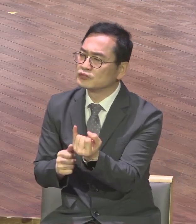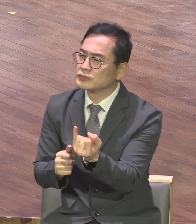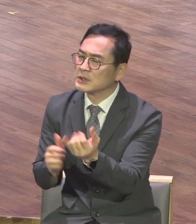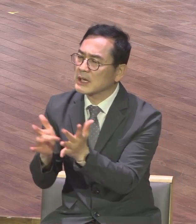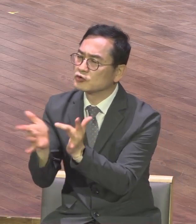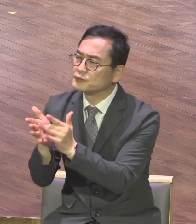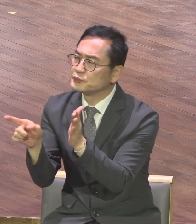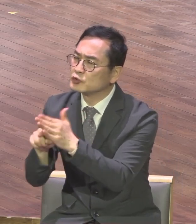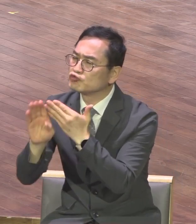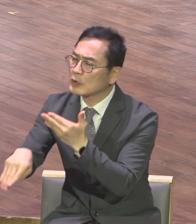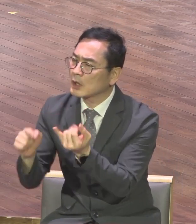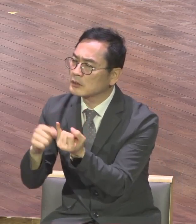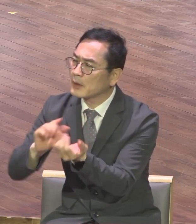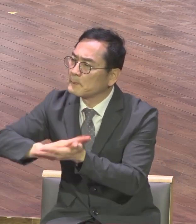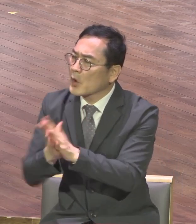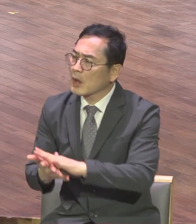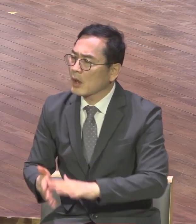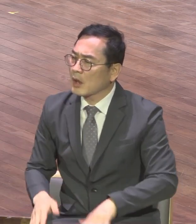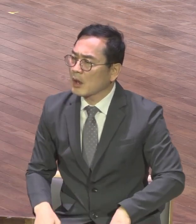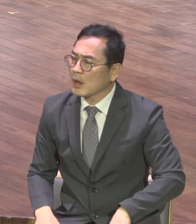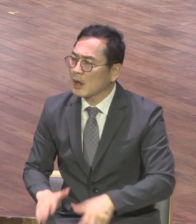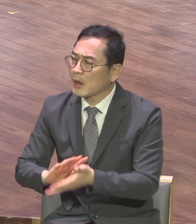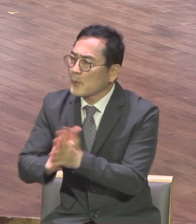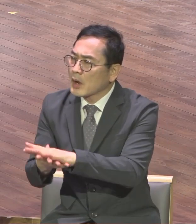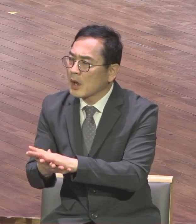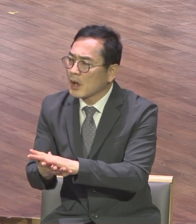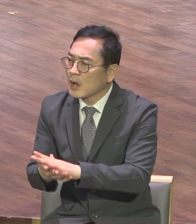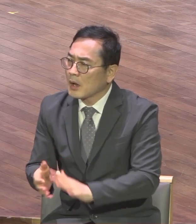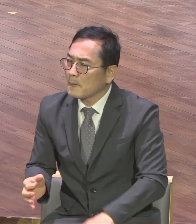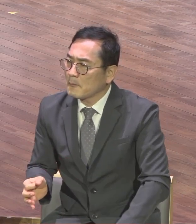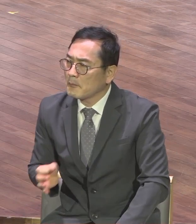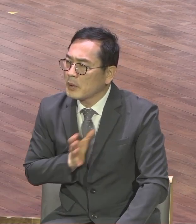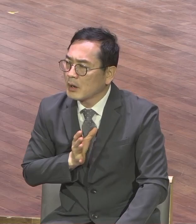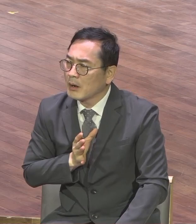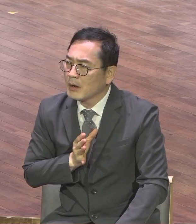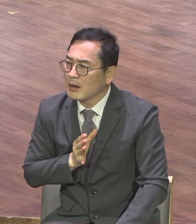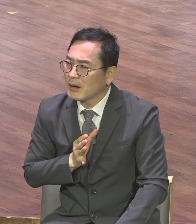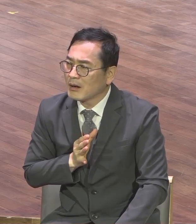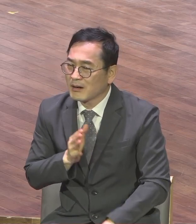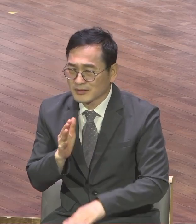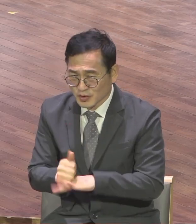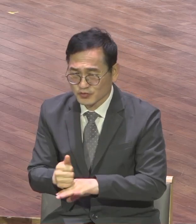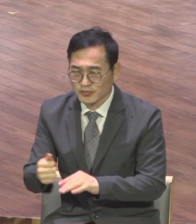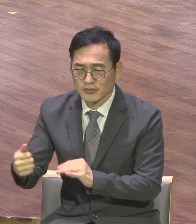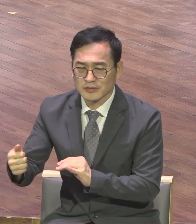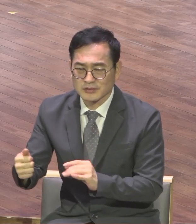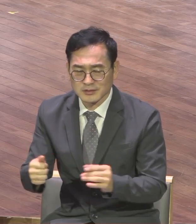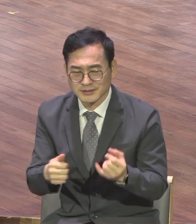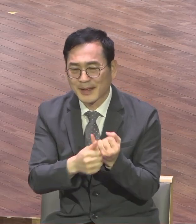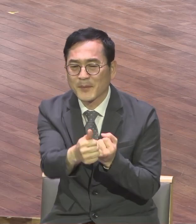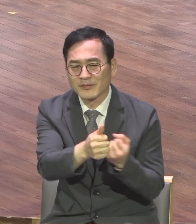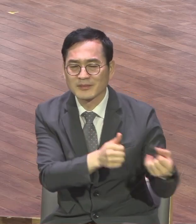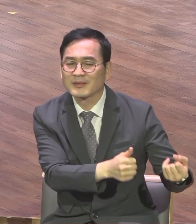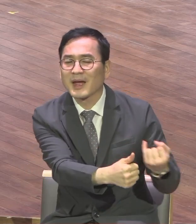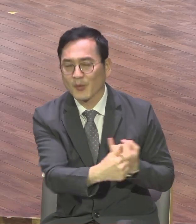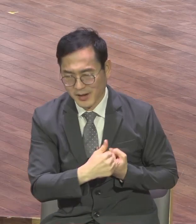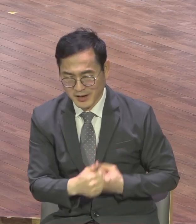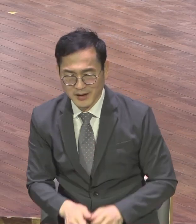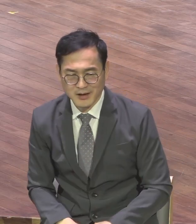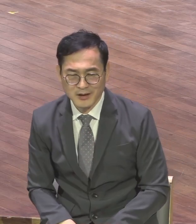야 우리 남편 우리 안에 변화됐다 그러면 대단한 거예요 그런데 주위의 사람들이 그렇게 보고 변화돼